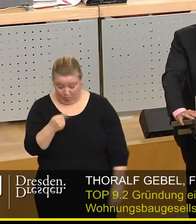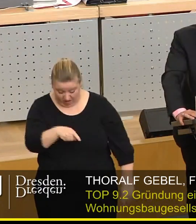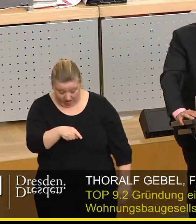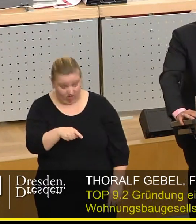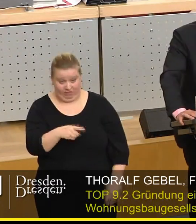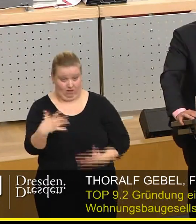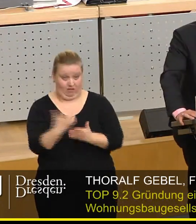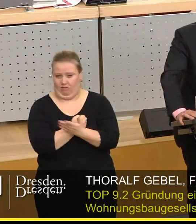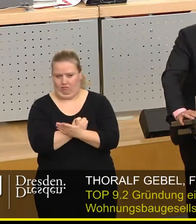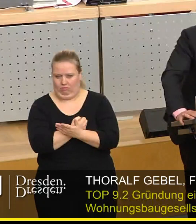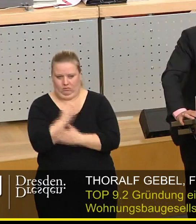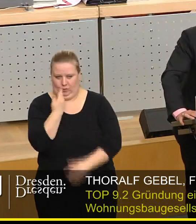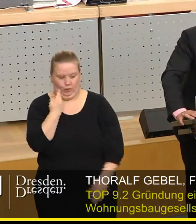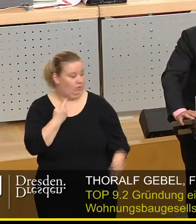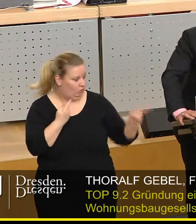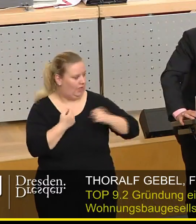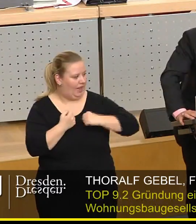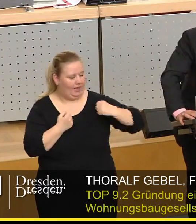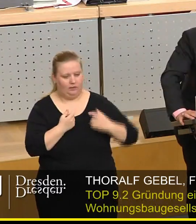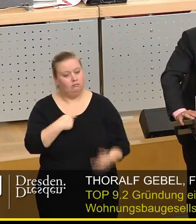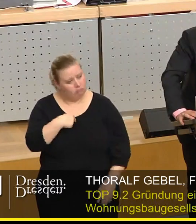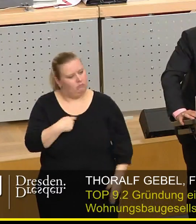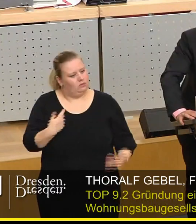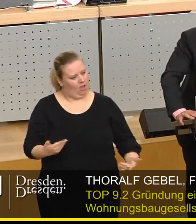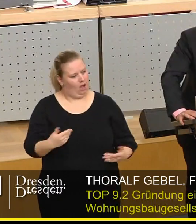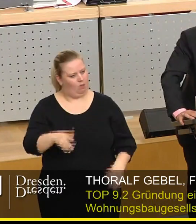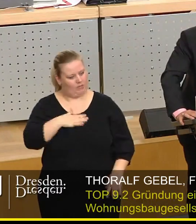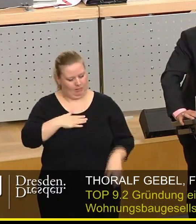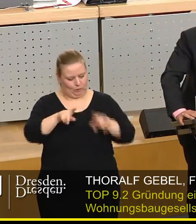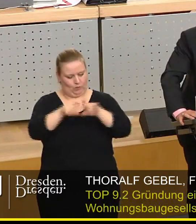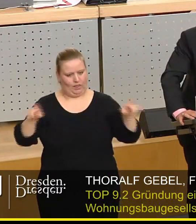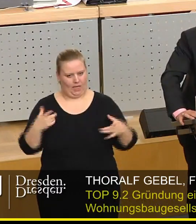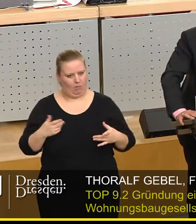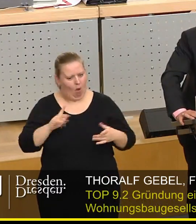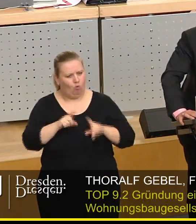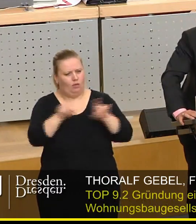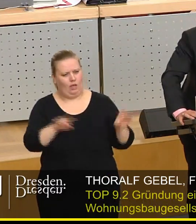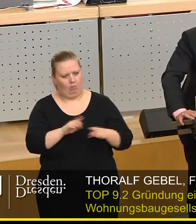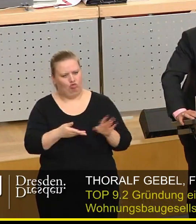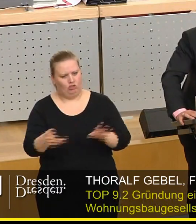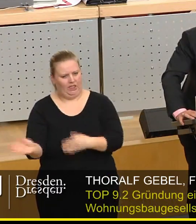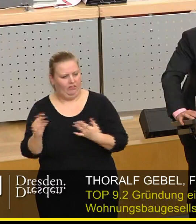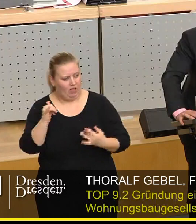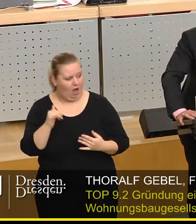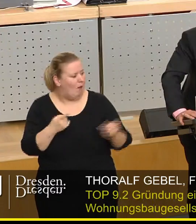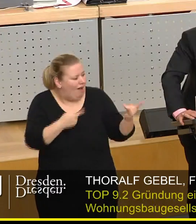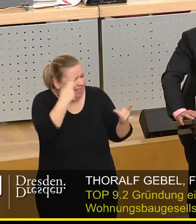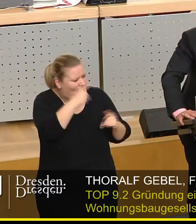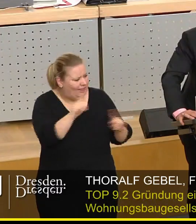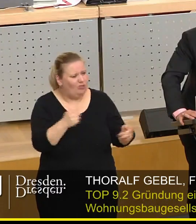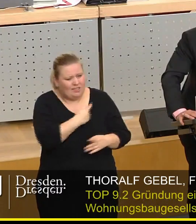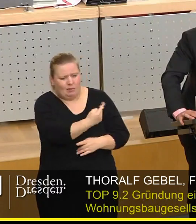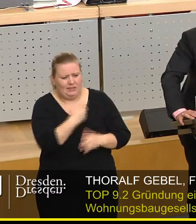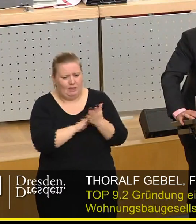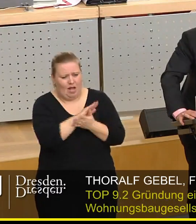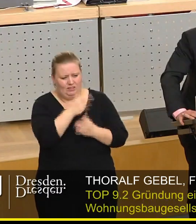Gewinne erkennen. Der Einwurf von der linken Seite gerade, ich stehe dazu, als Unternehmer geht auch mein Unternehmen schief. Das ist aber das, was Sie nie lernen werden, weil Sie es